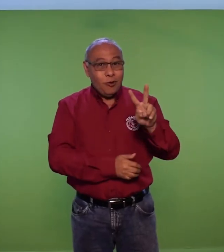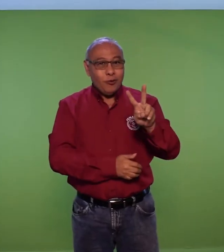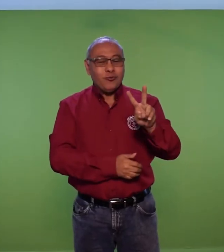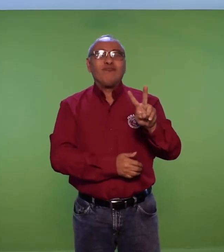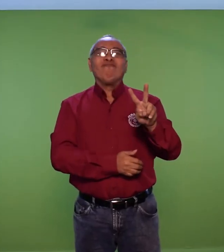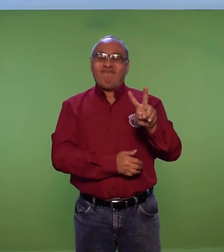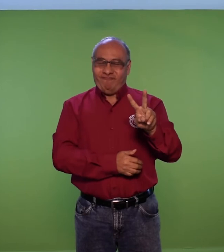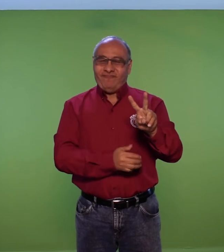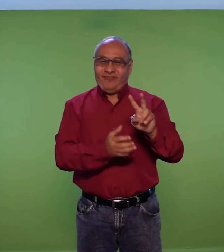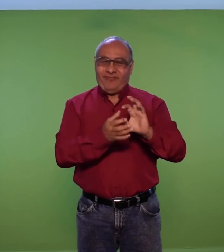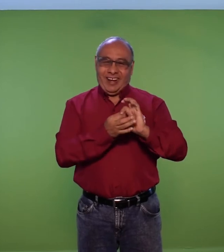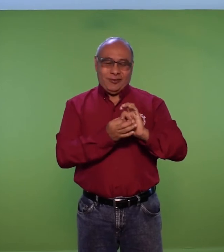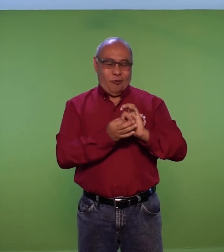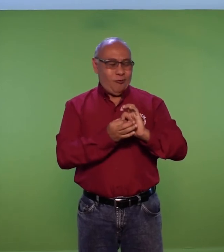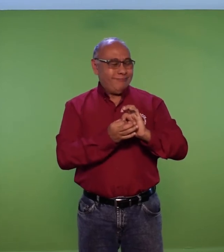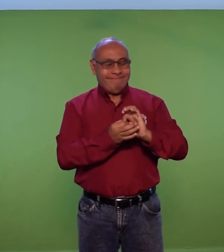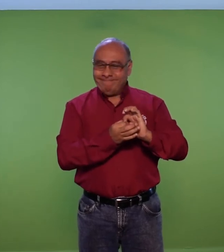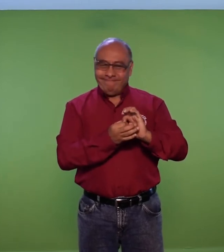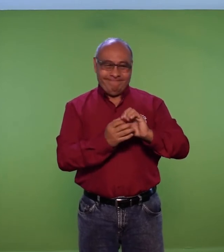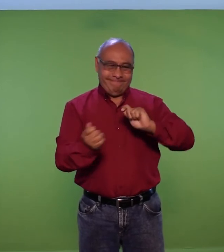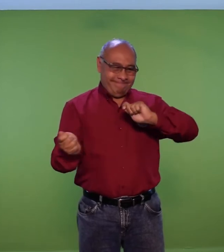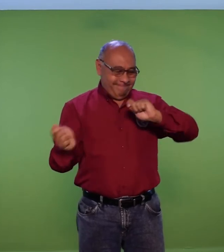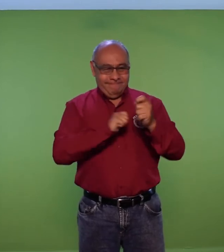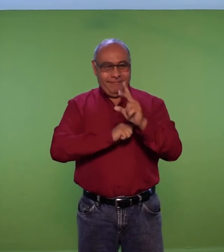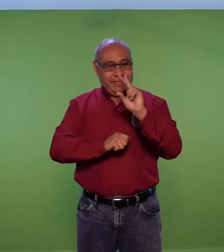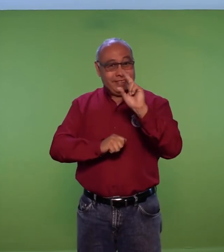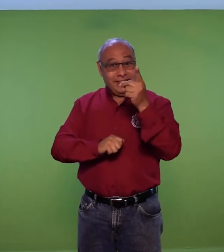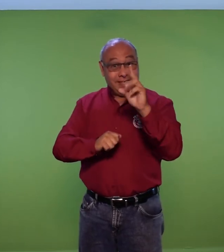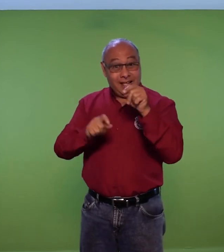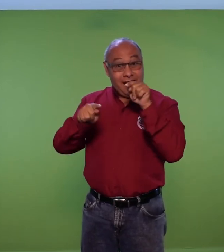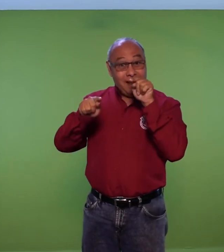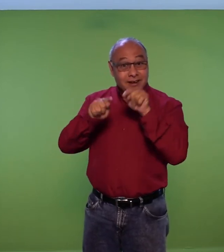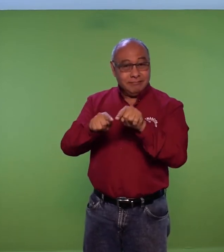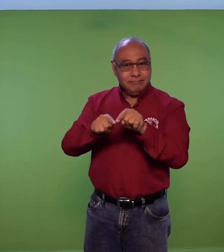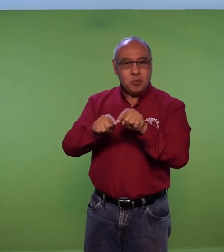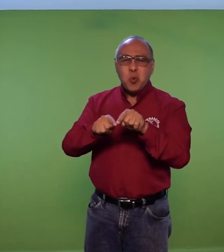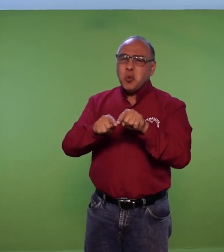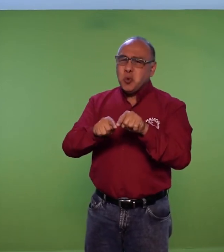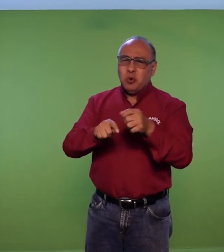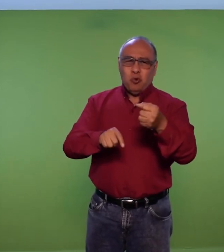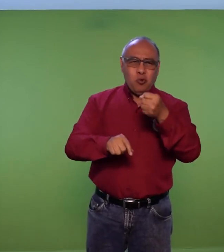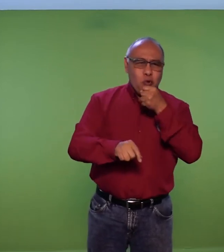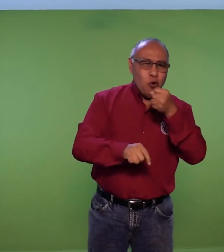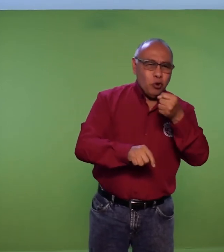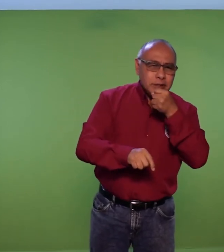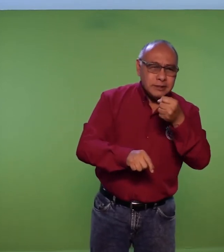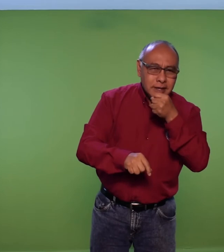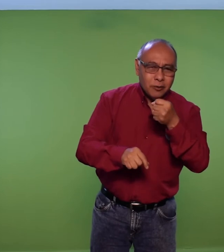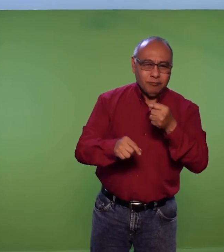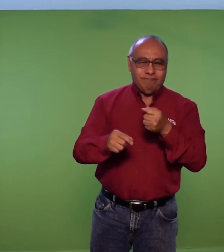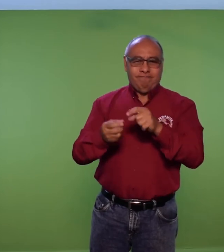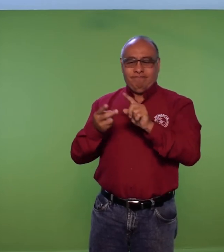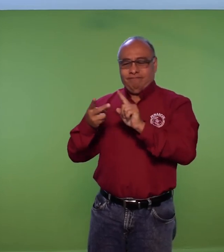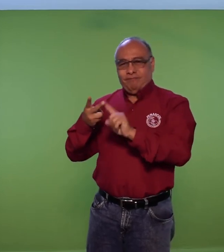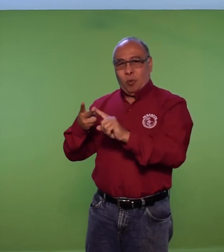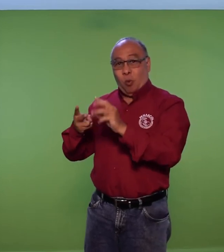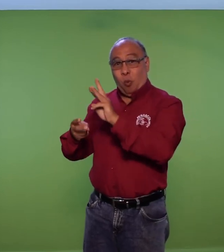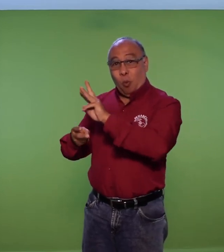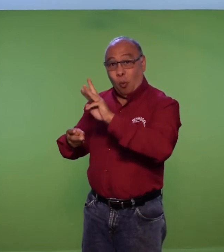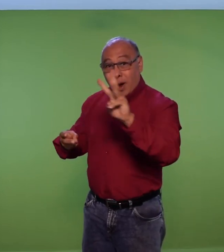2022 fenascool será digital nuestro noticiero nuestra página